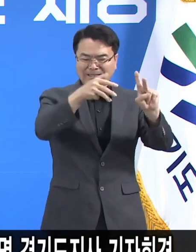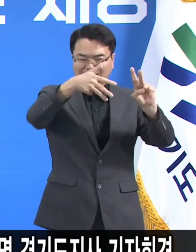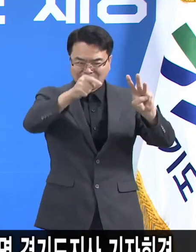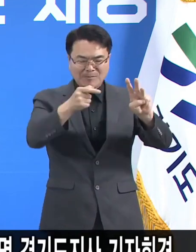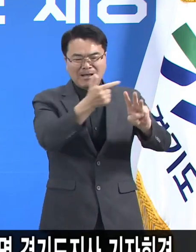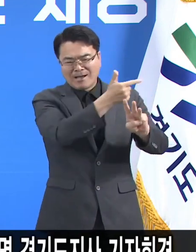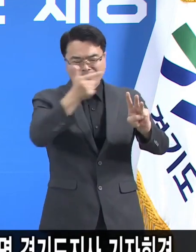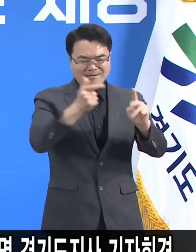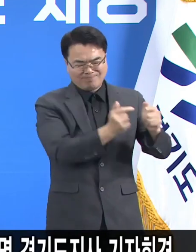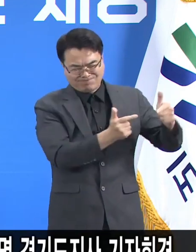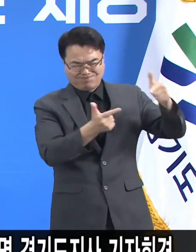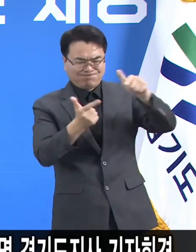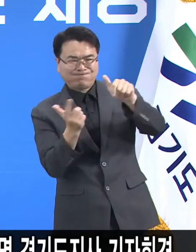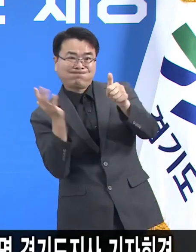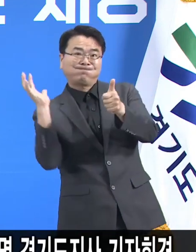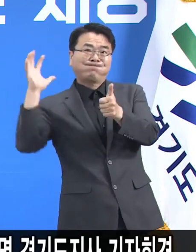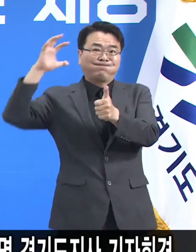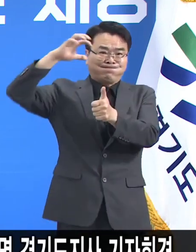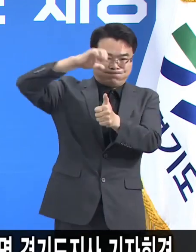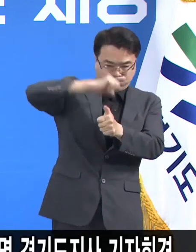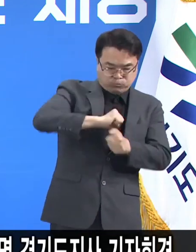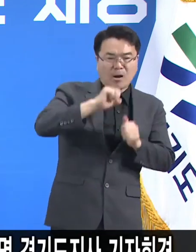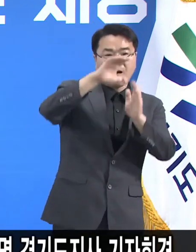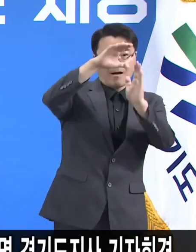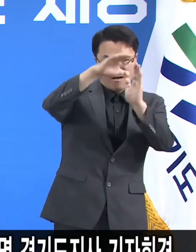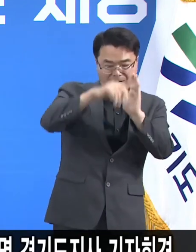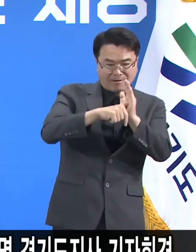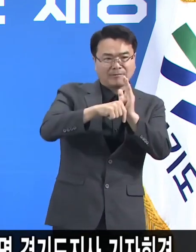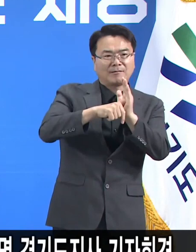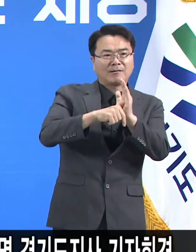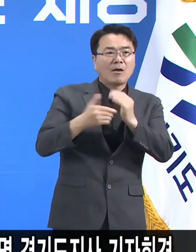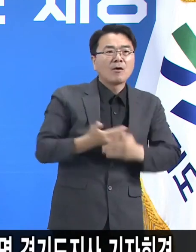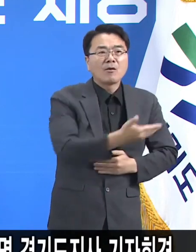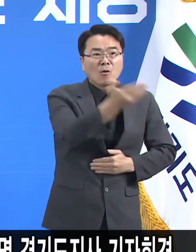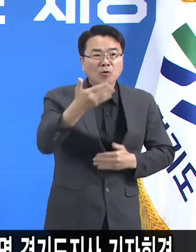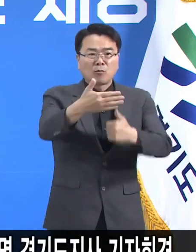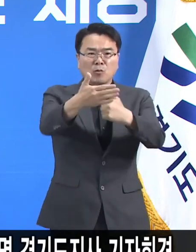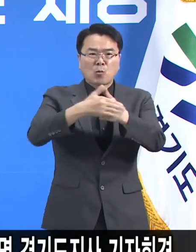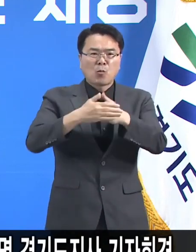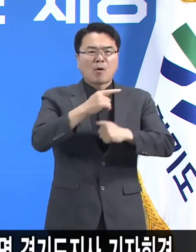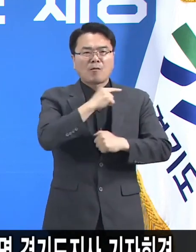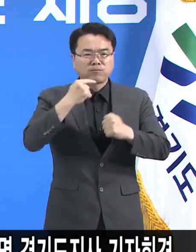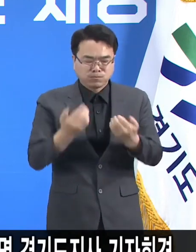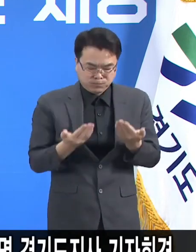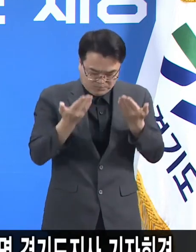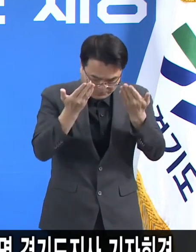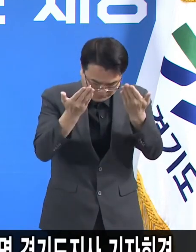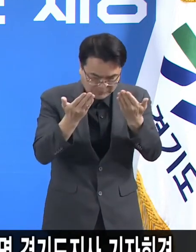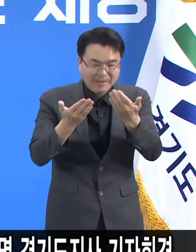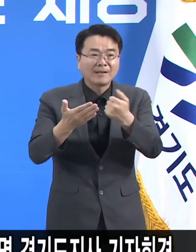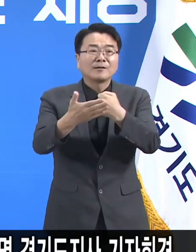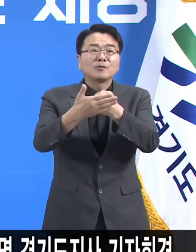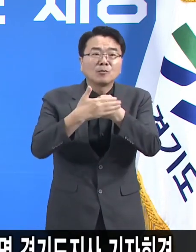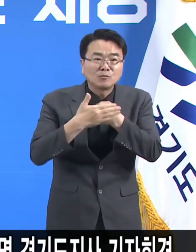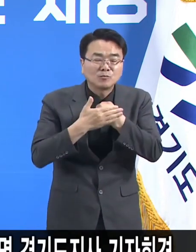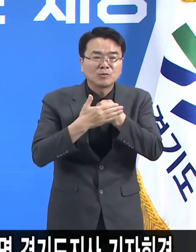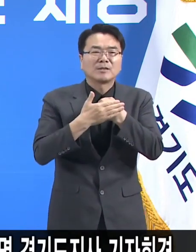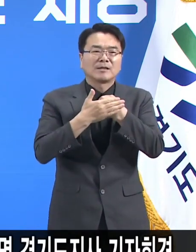대유행의 파도를 도민 여러분의 참여와 희생 속에 거뜬히 넘겨왔습니다.